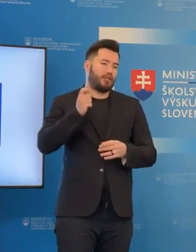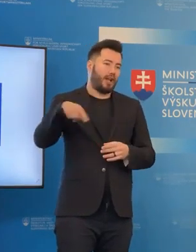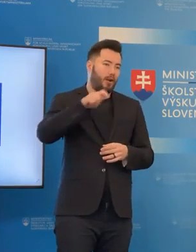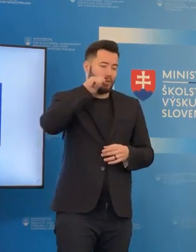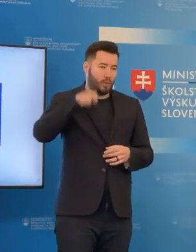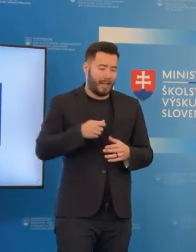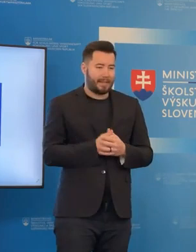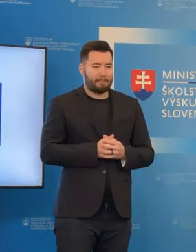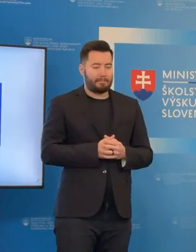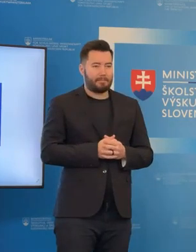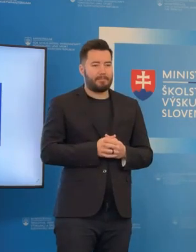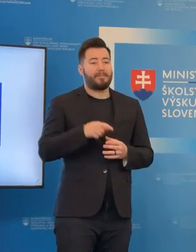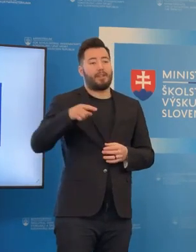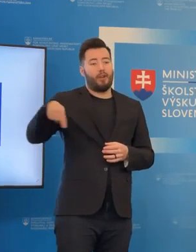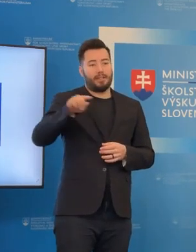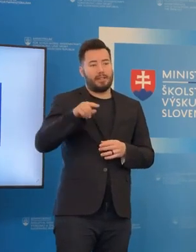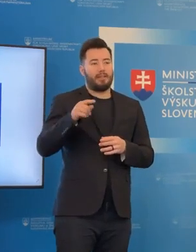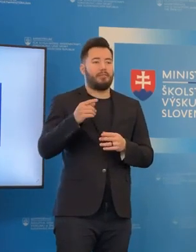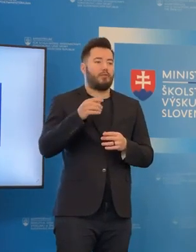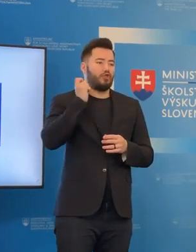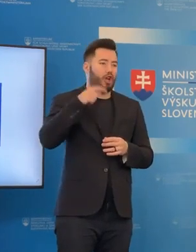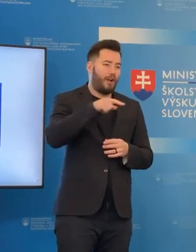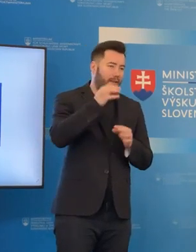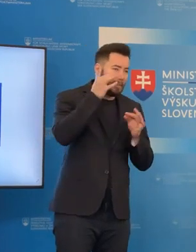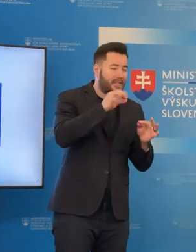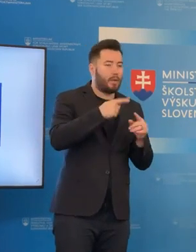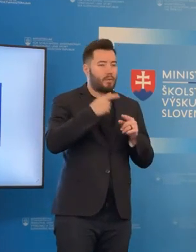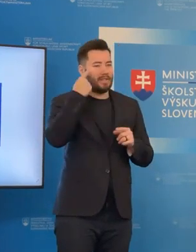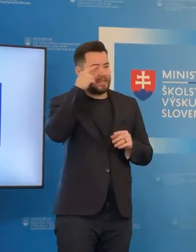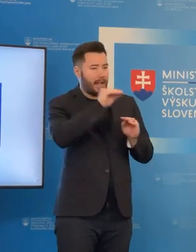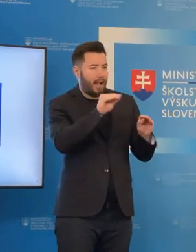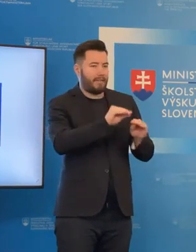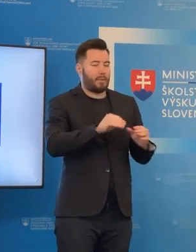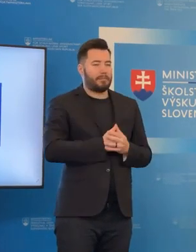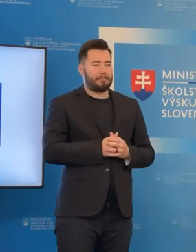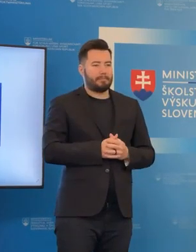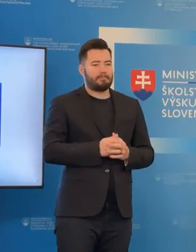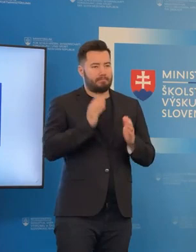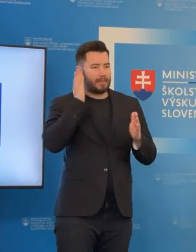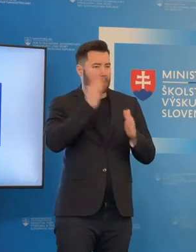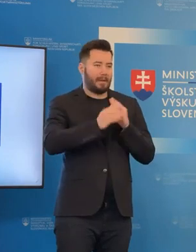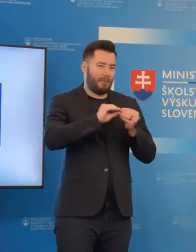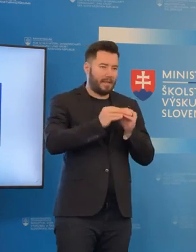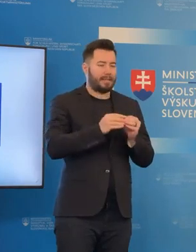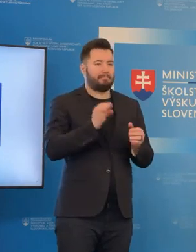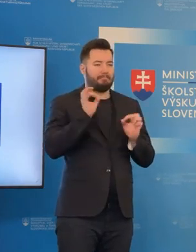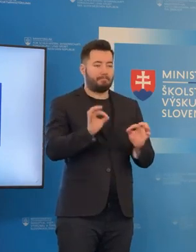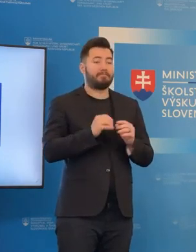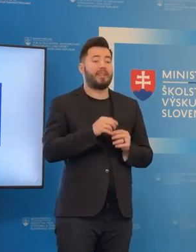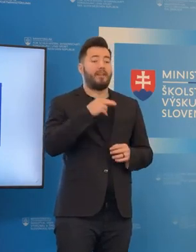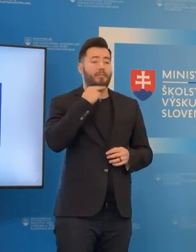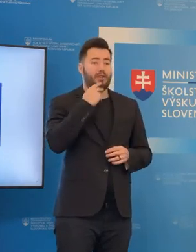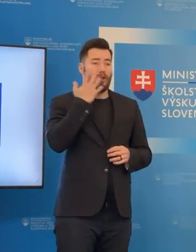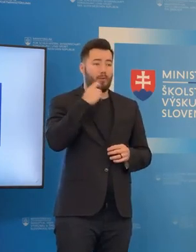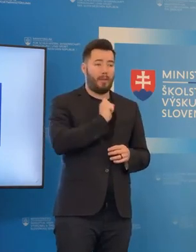privítajú a aj vzdelávajú. Poďme rovno teda k veci. Viete, že v pondelok sme posielali informácie o tom, ako vykázať